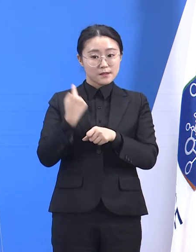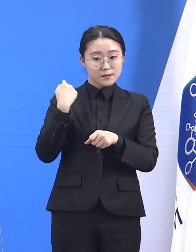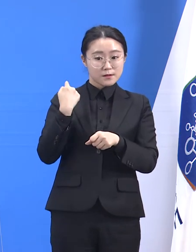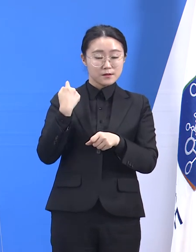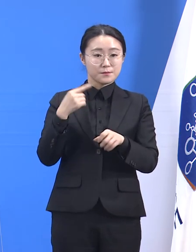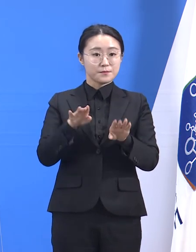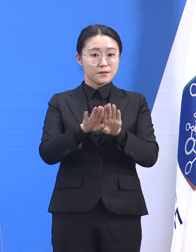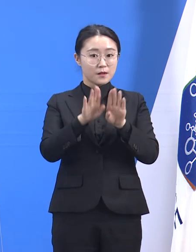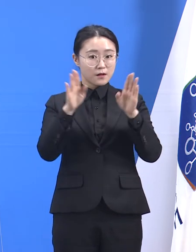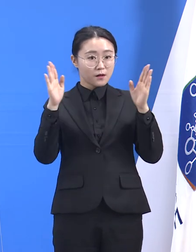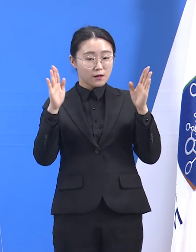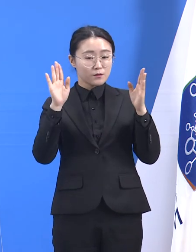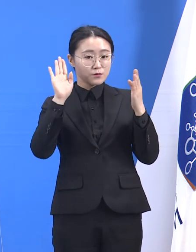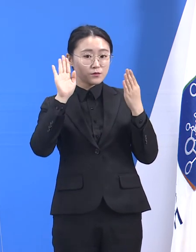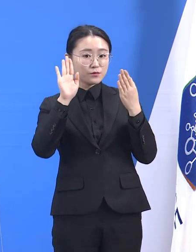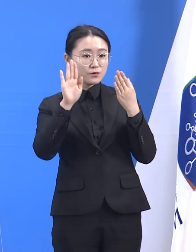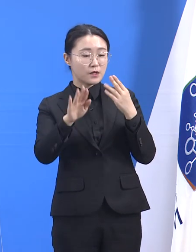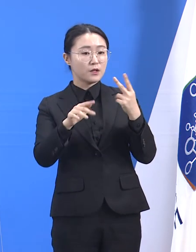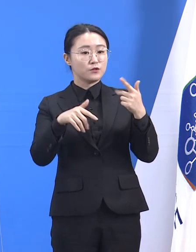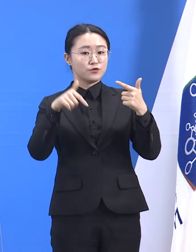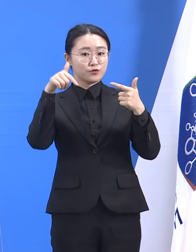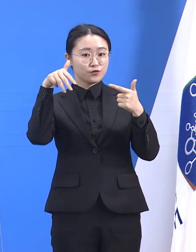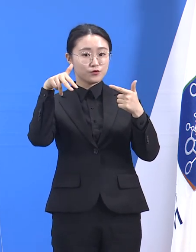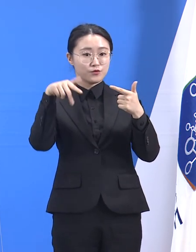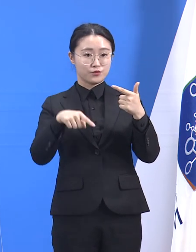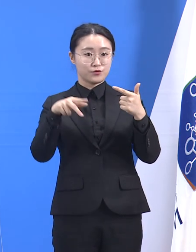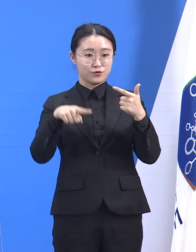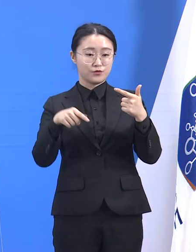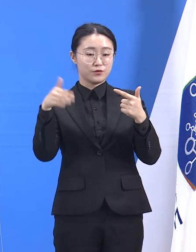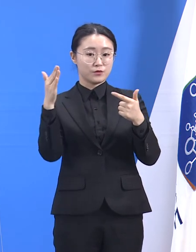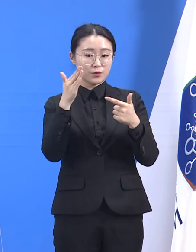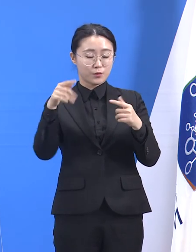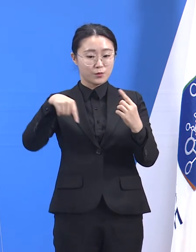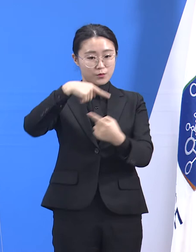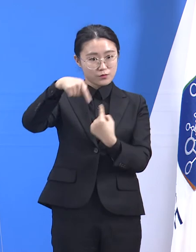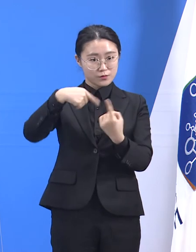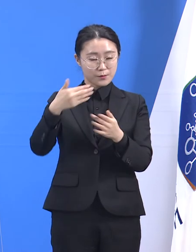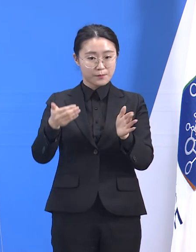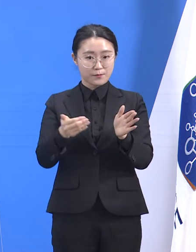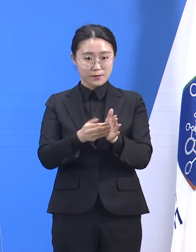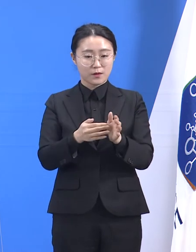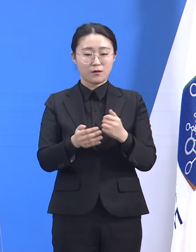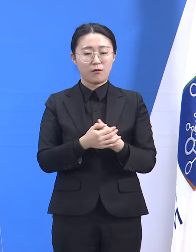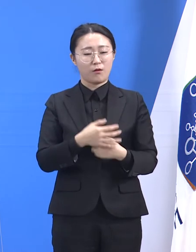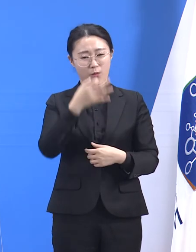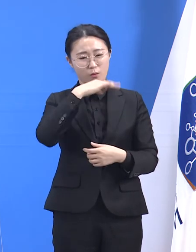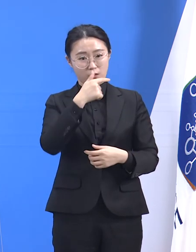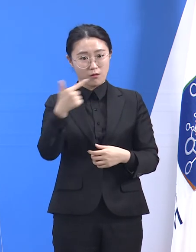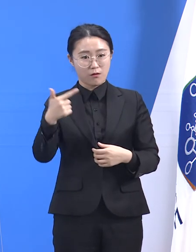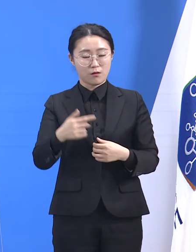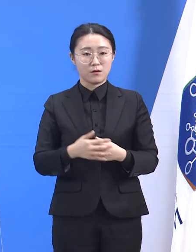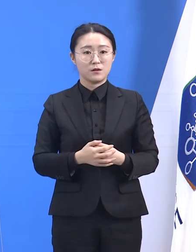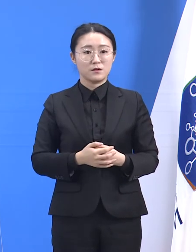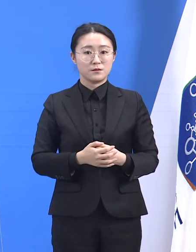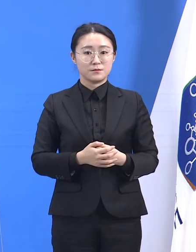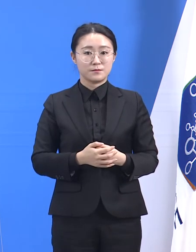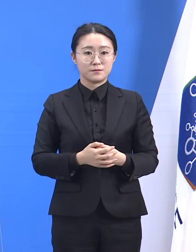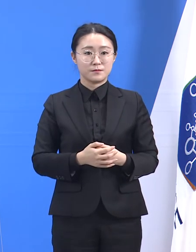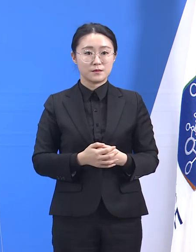적지 않은 성과가 있었습니다. 27일 18시 기준 1,954명이